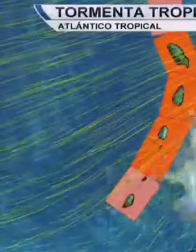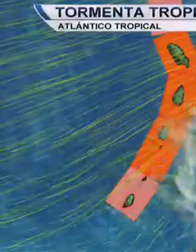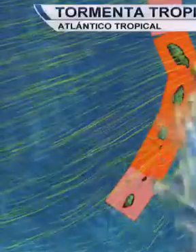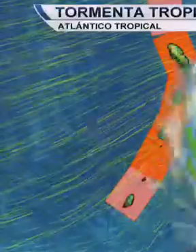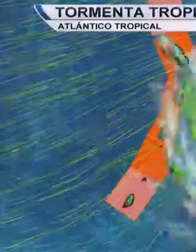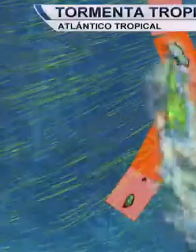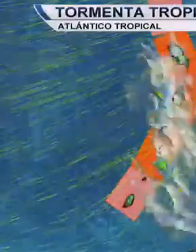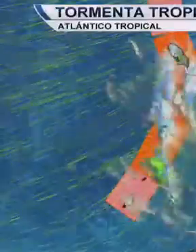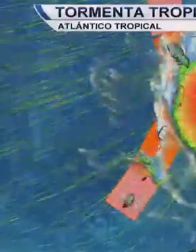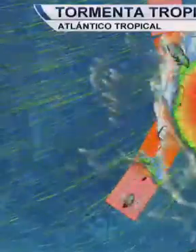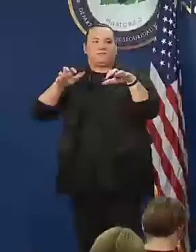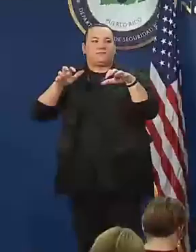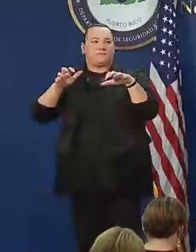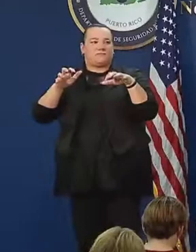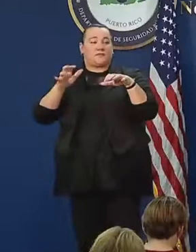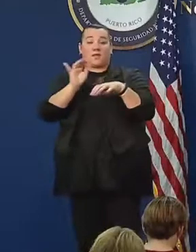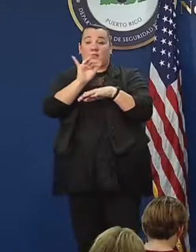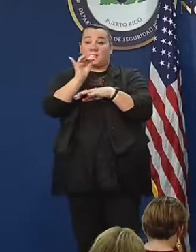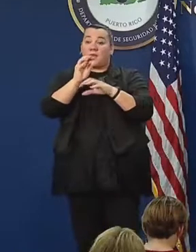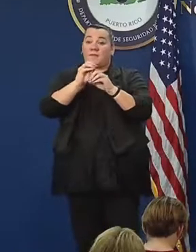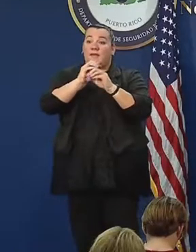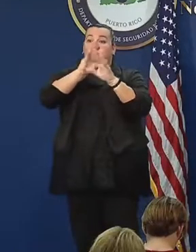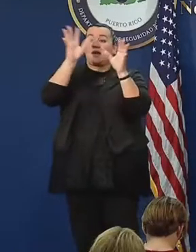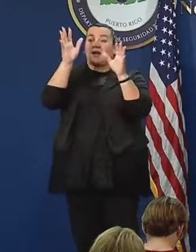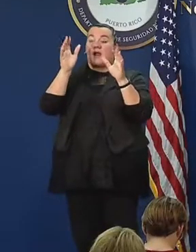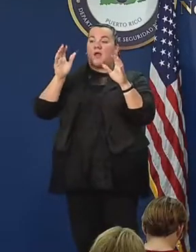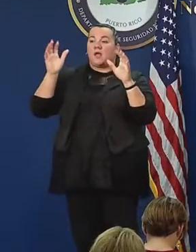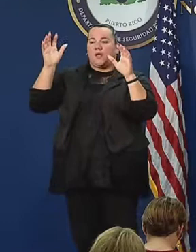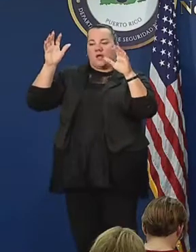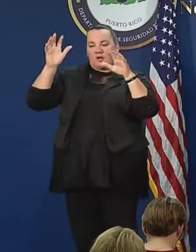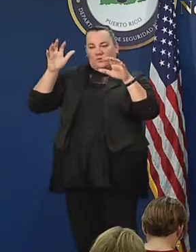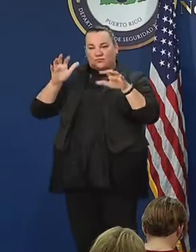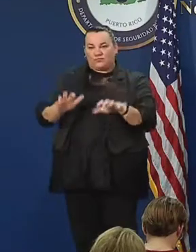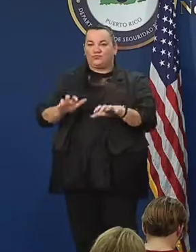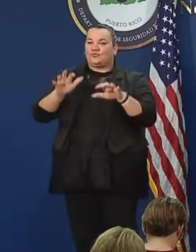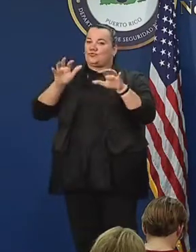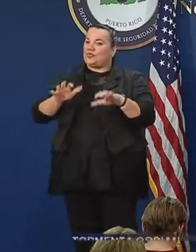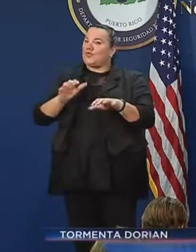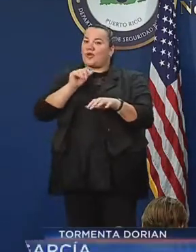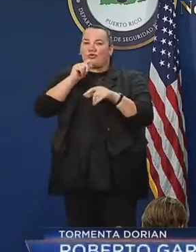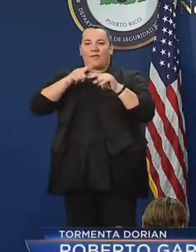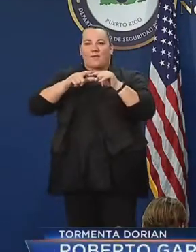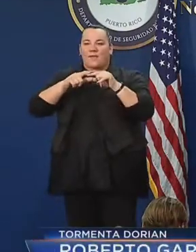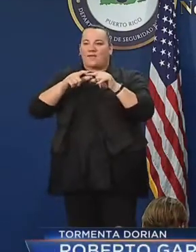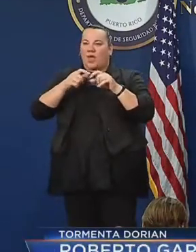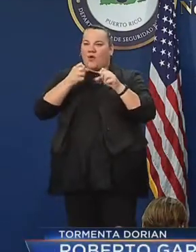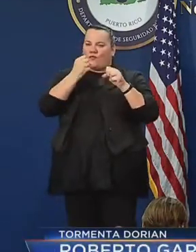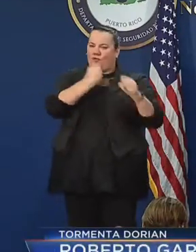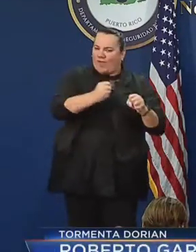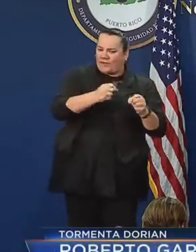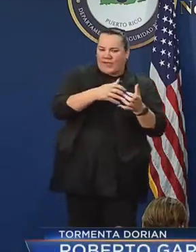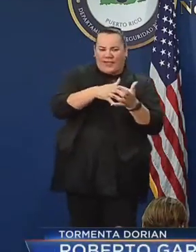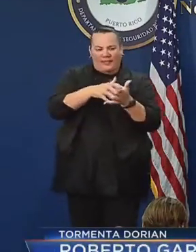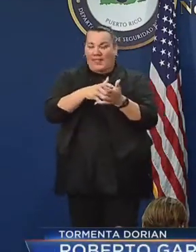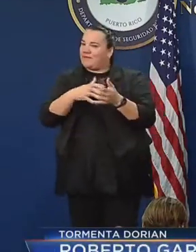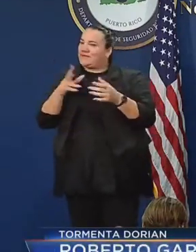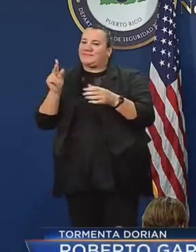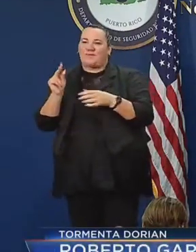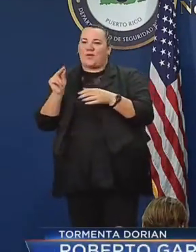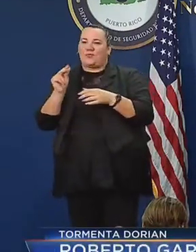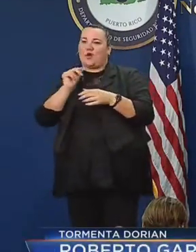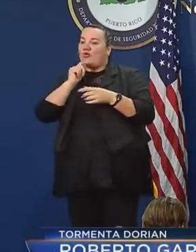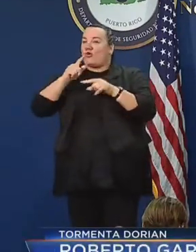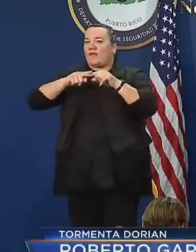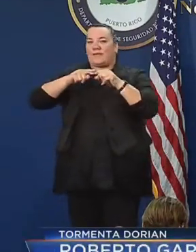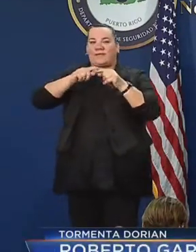mayor concentración de vientos y de lluvia. La cantidad de lluvia que dejan estos sistemas no depende de la intensidad, no depende de si